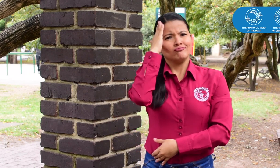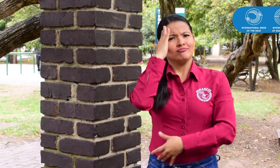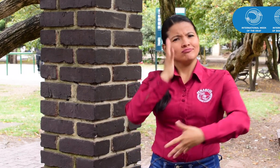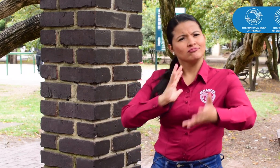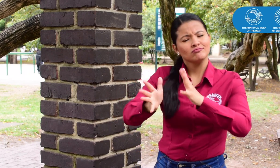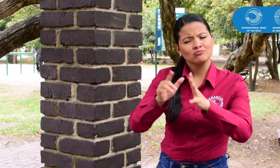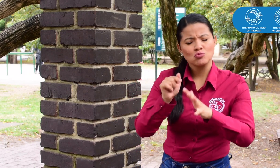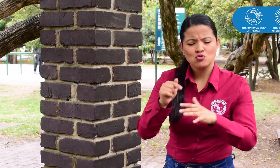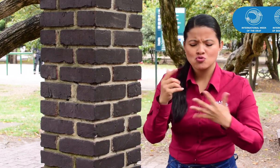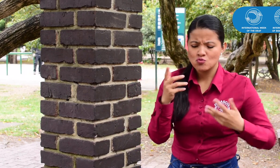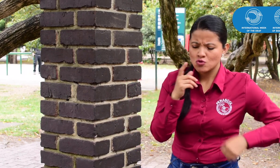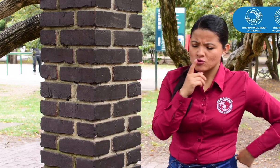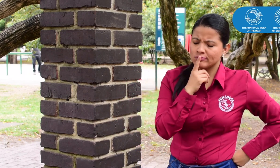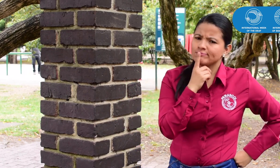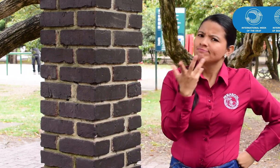Pero, ¿cómo lograrlo?